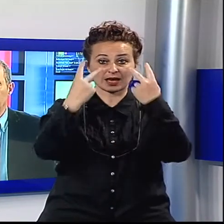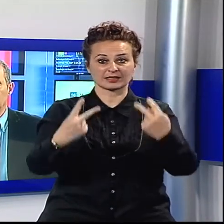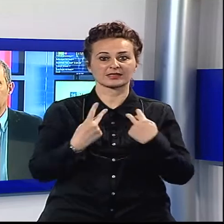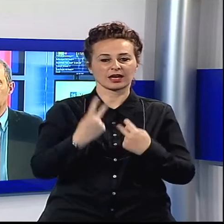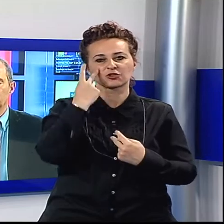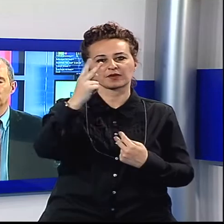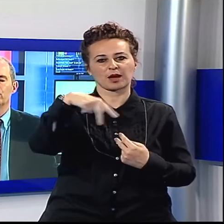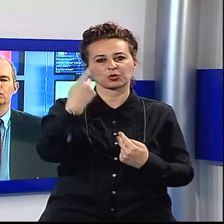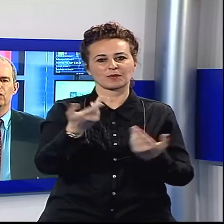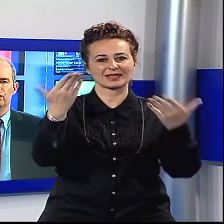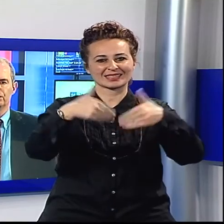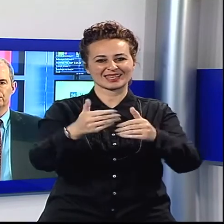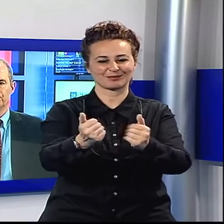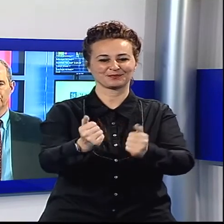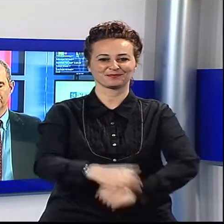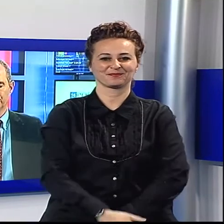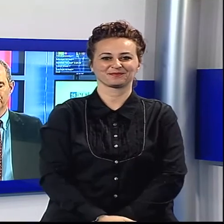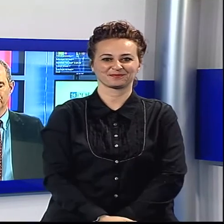la pubblicità e subito dopo lo sport. Grazie.